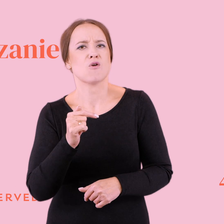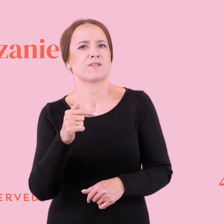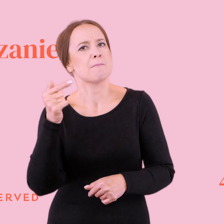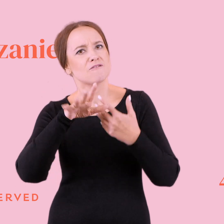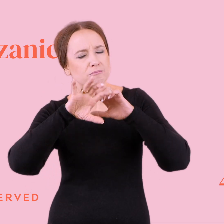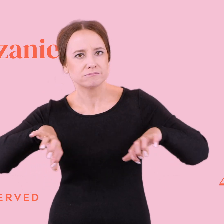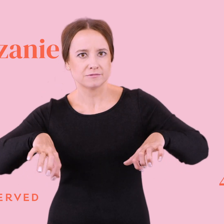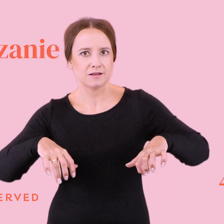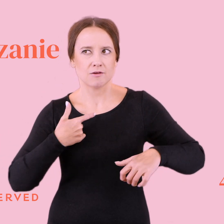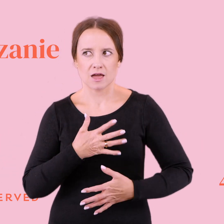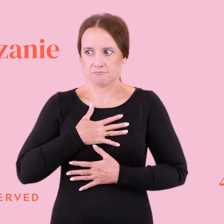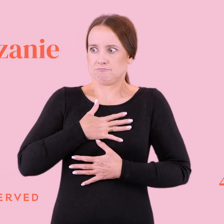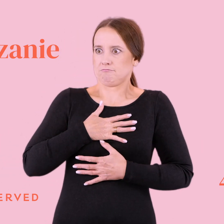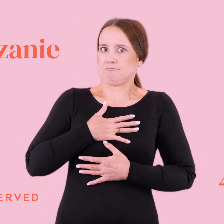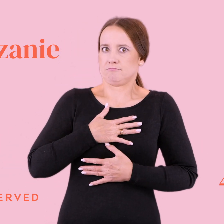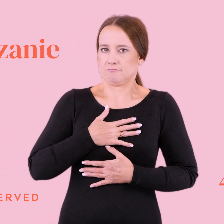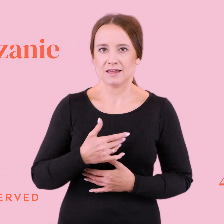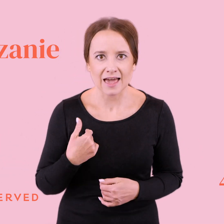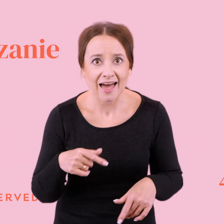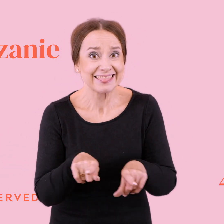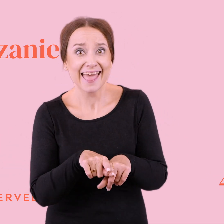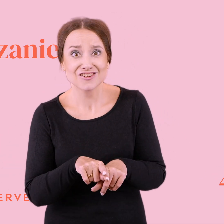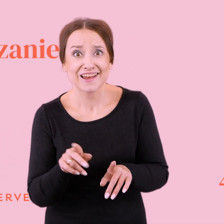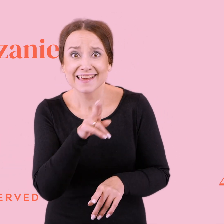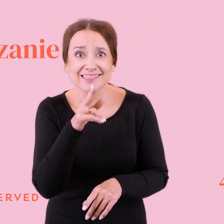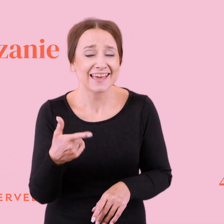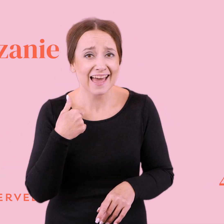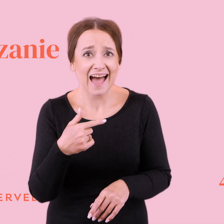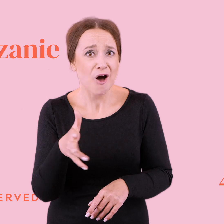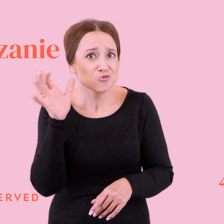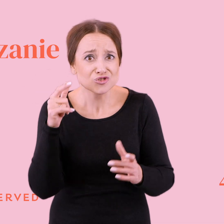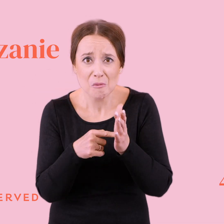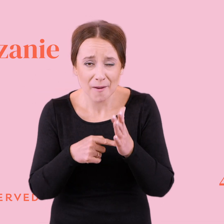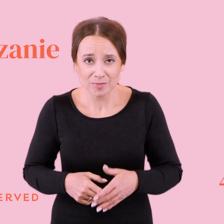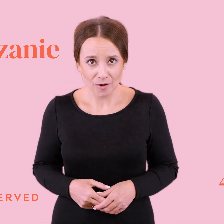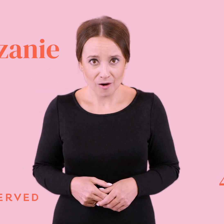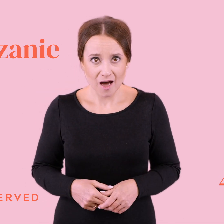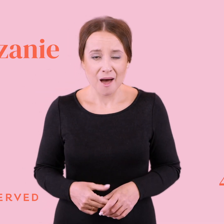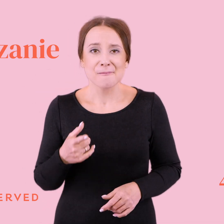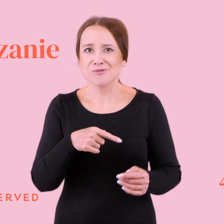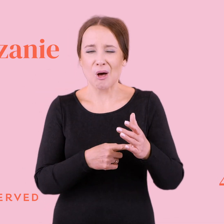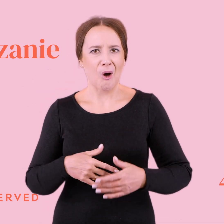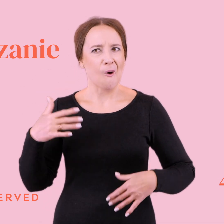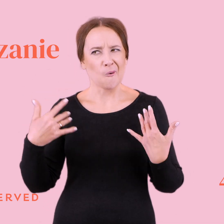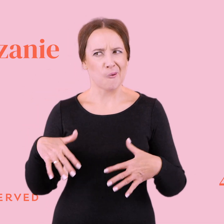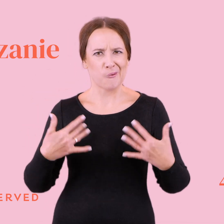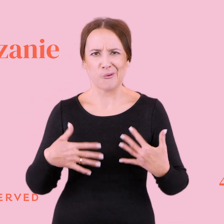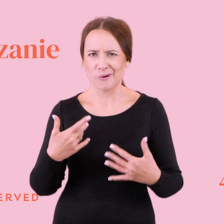No i mnie, kurwa, zatkało. I mnie też zatkało, jak usłyszałam tego o tym, bo jest to wysoce wyrafinowana,